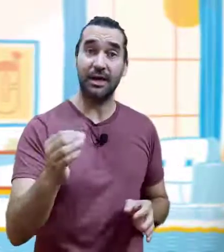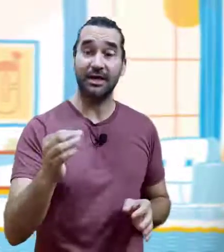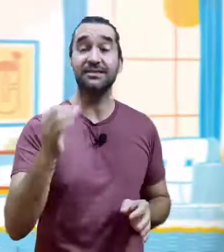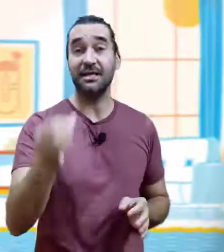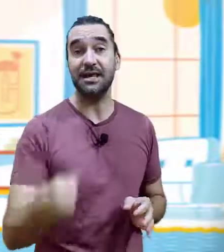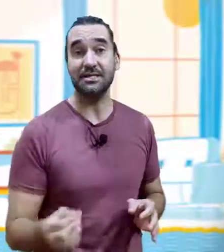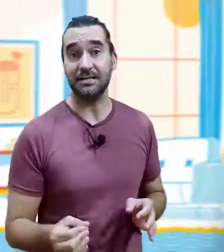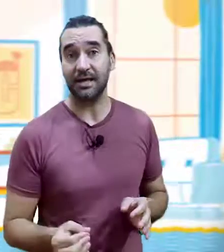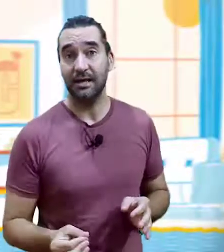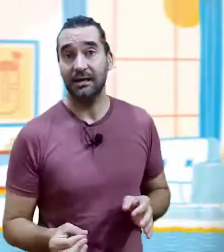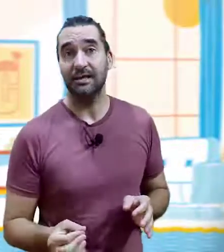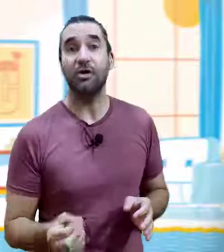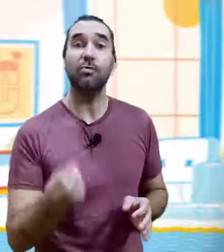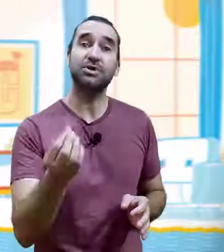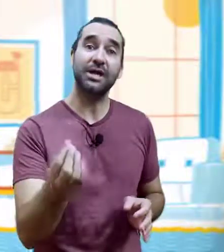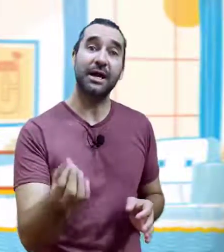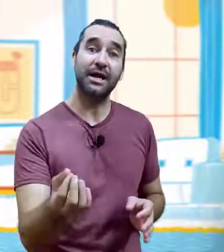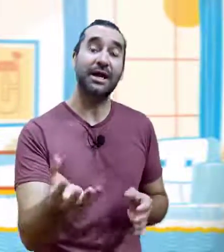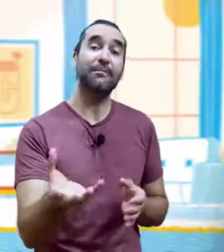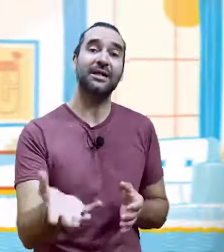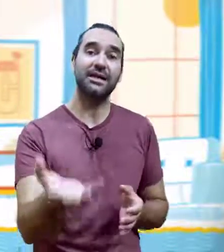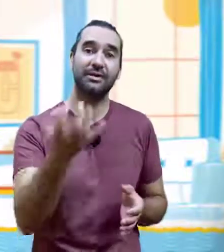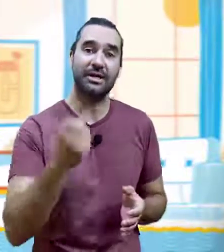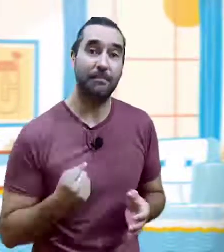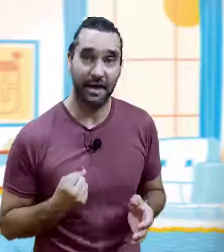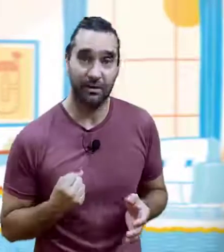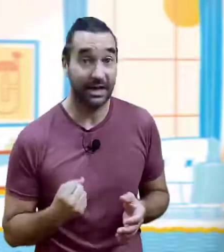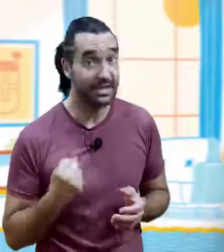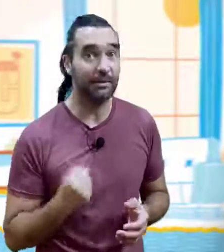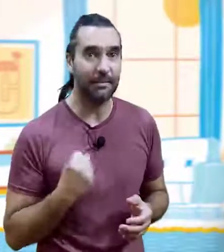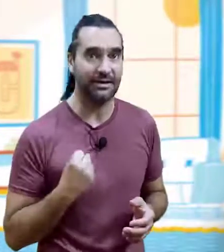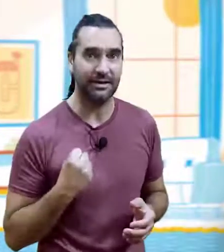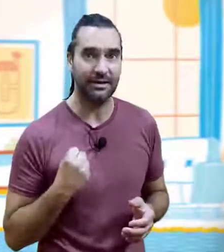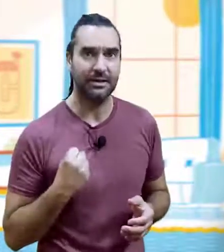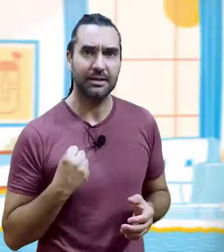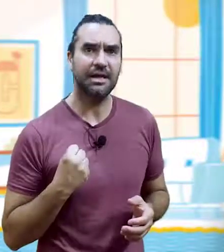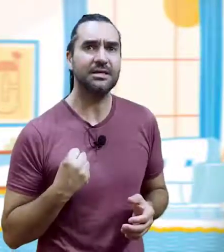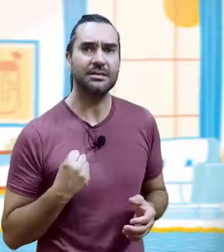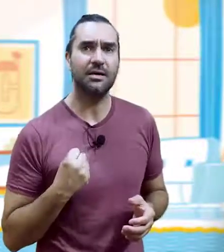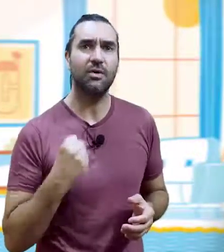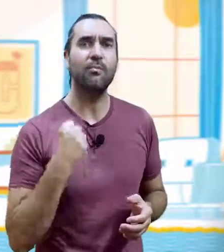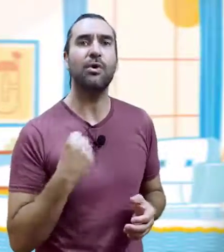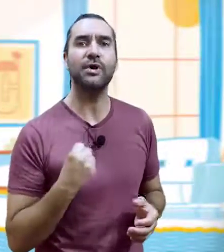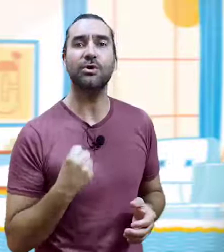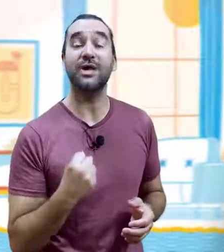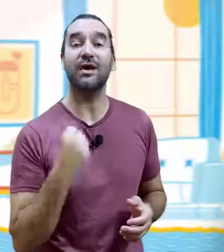enseñanza de cómo llega el mate a nuestras manos, la yerba mate. Que es un poco esto de